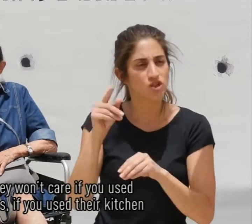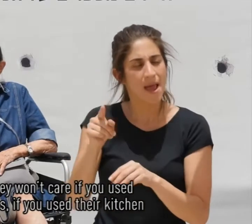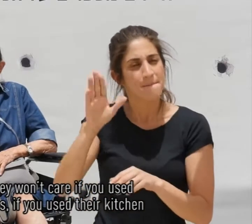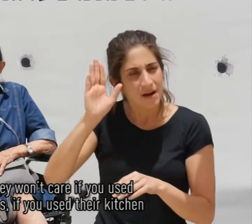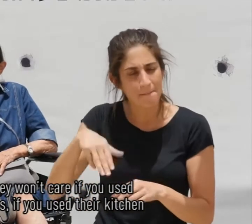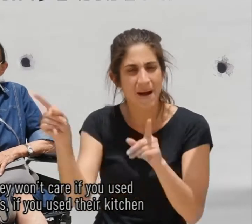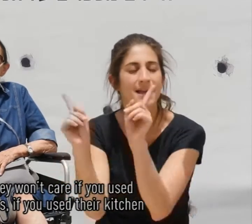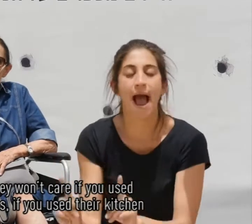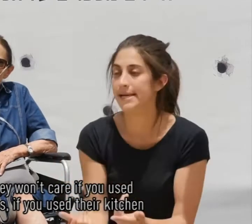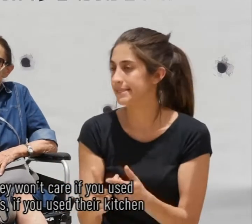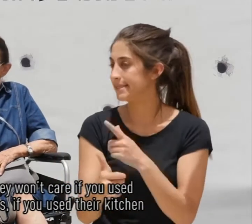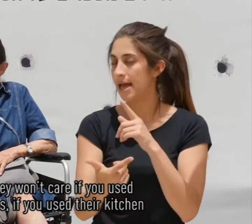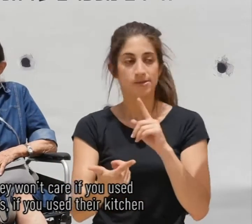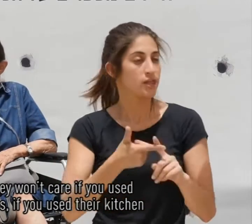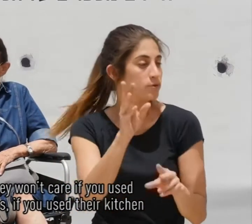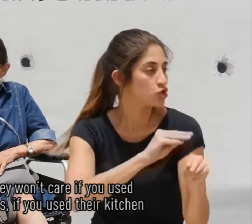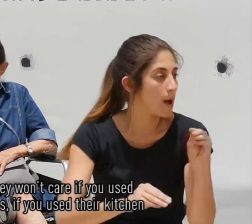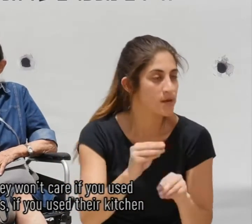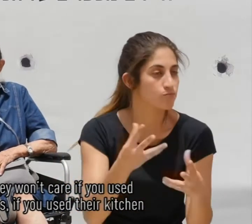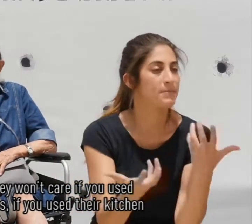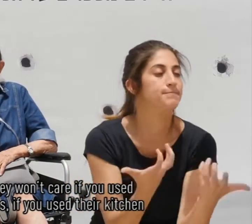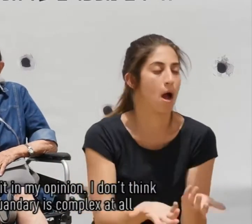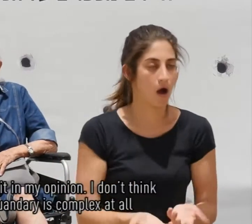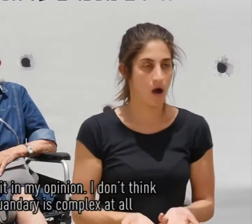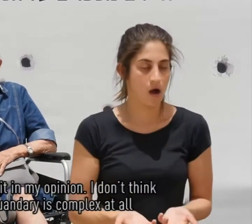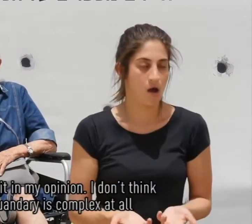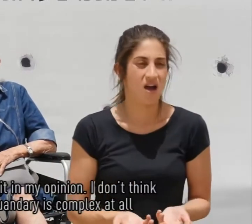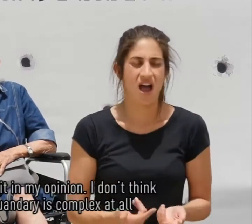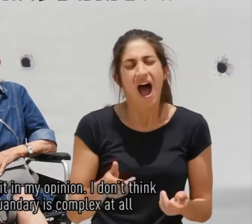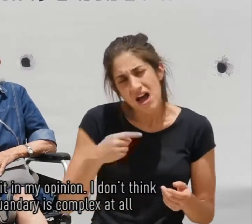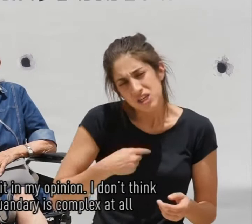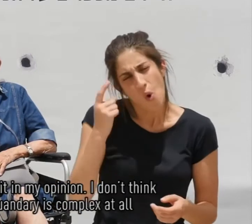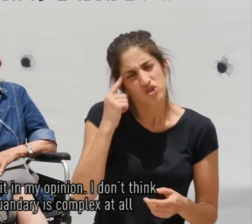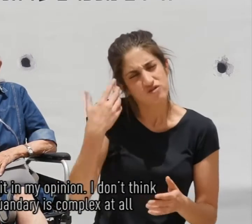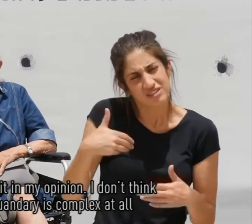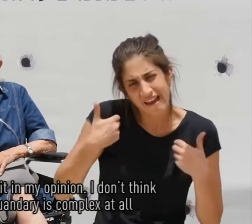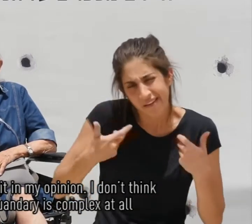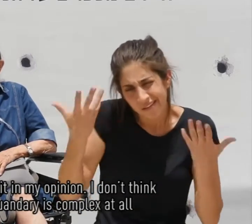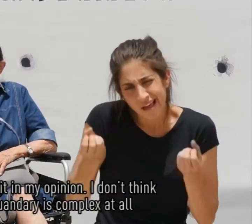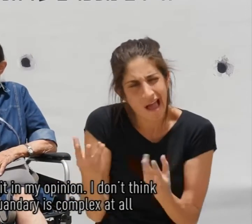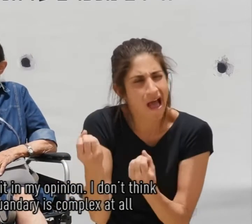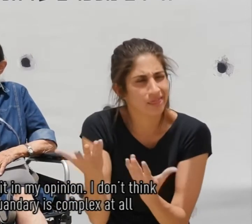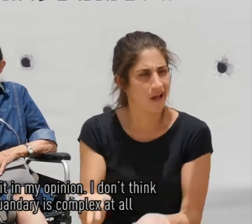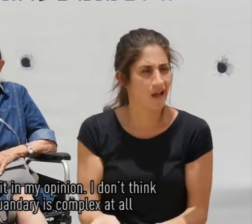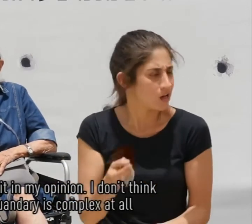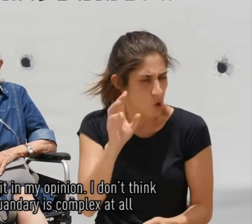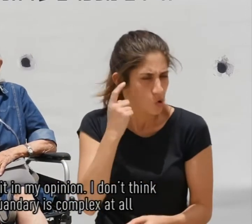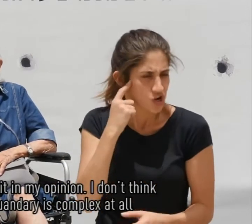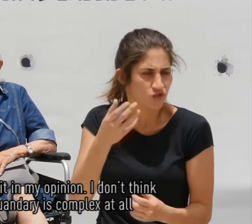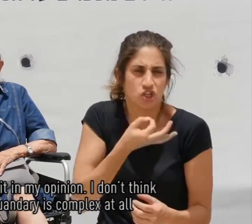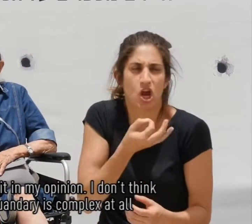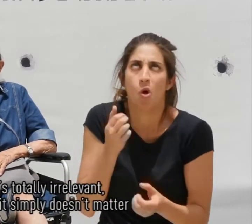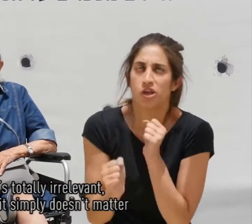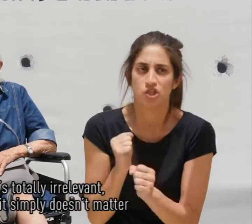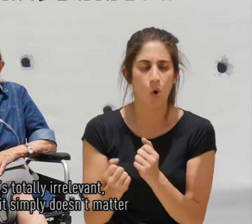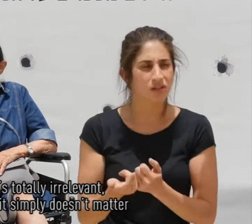בגז שאתה משתמש להם במטבח אני חושב שזכרת אני לא חושב שזה שאלות קשות